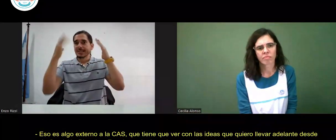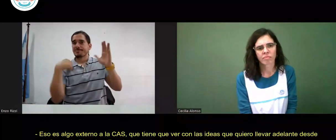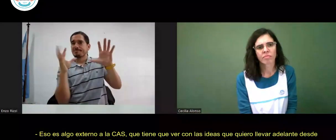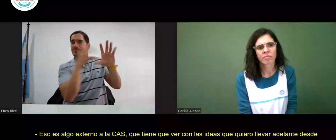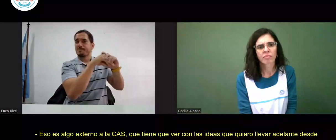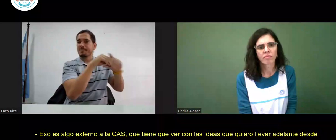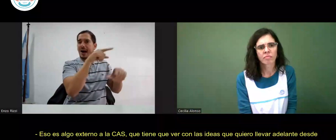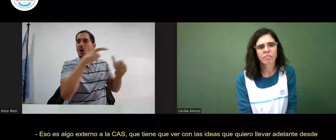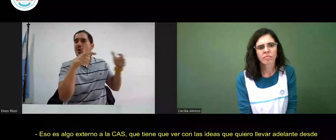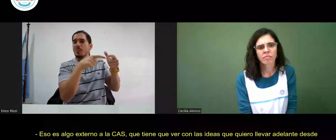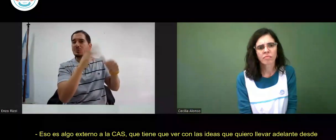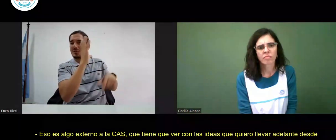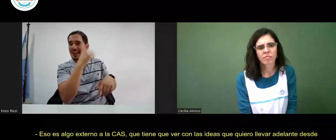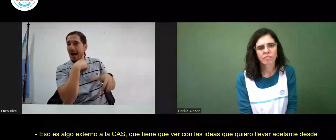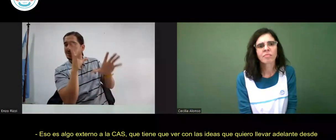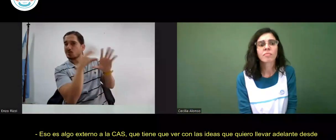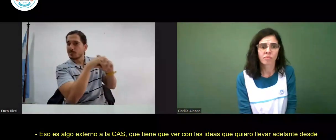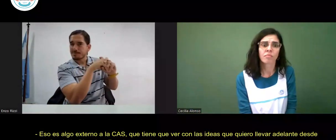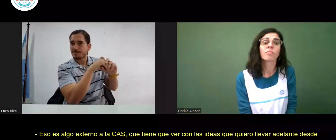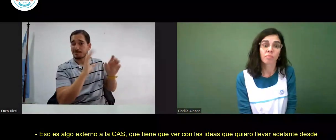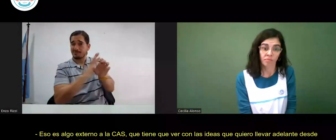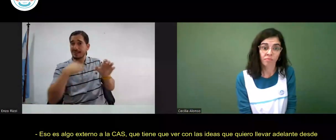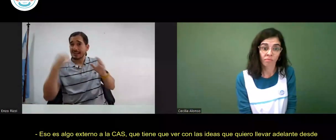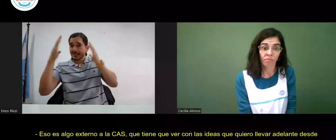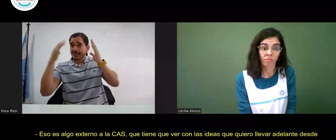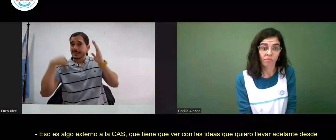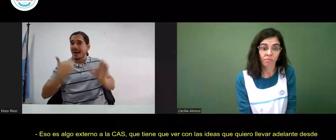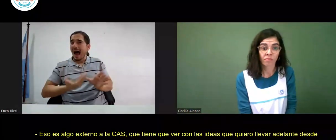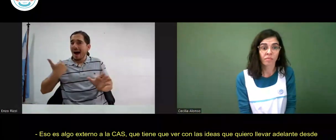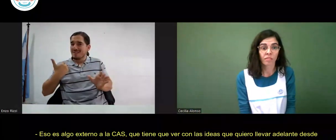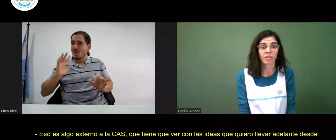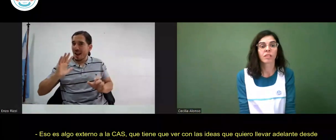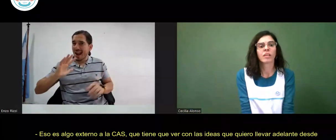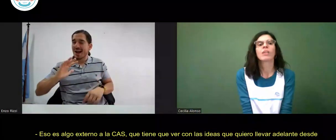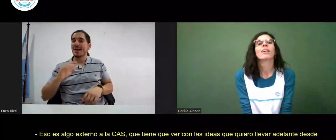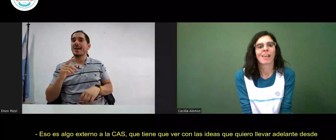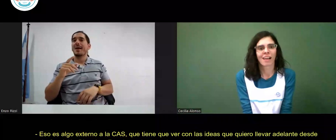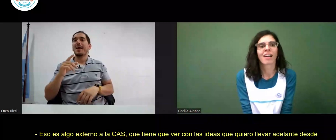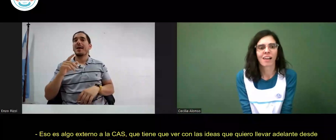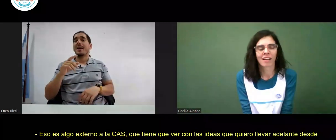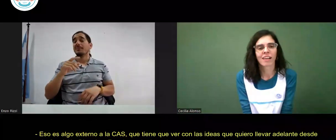que tiene que ver con las ideas que quiero llevar adelante desde la comisión directiva.